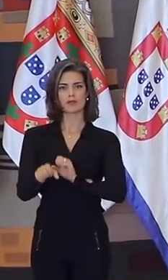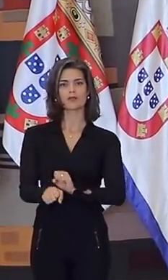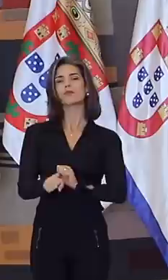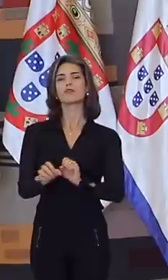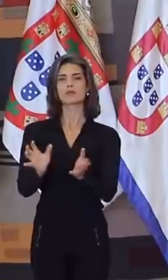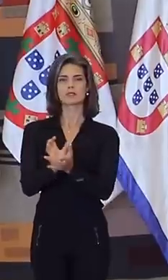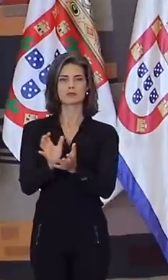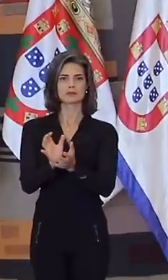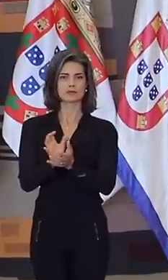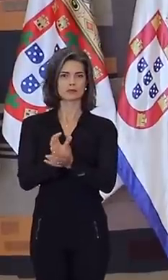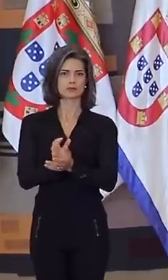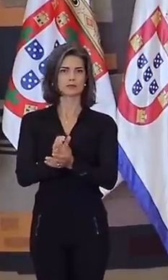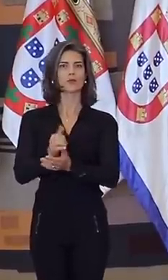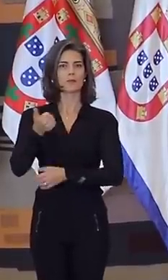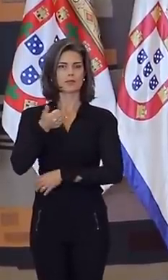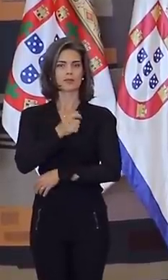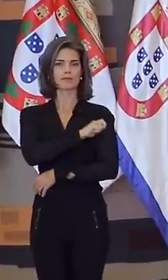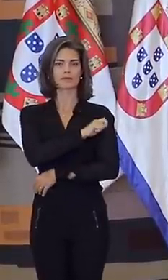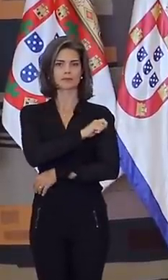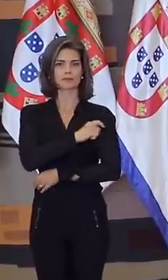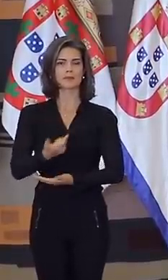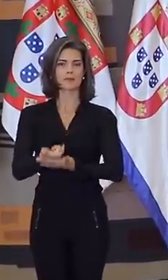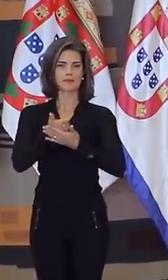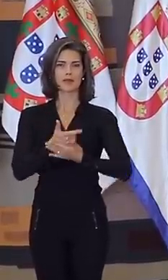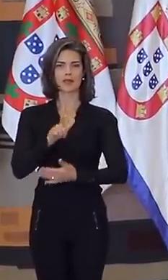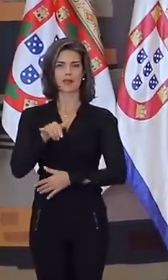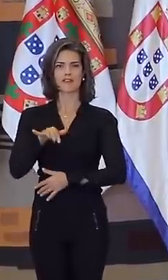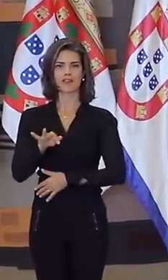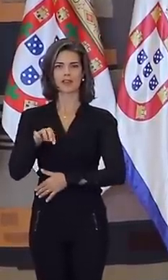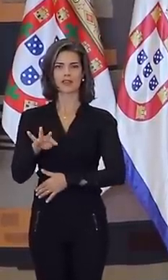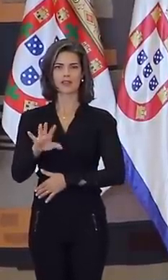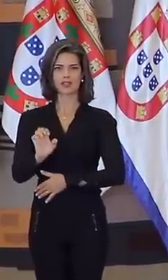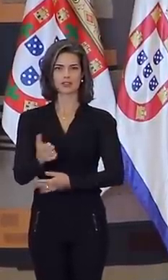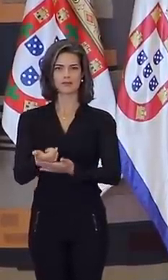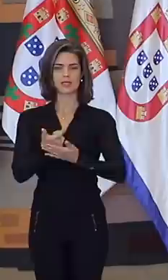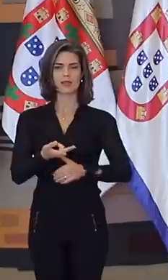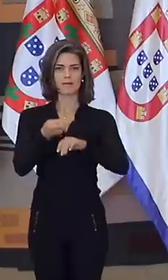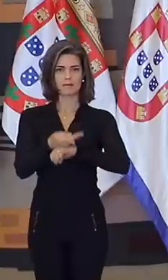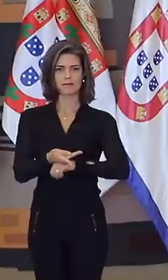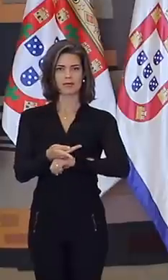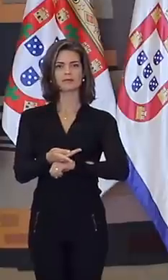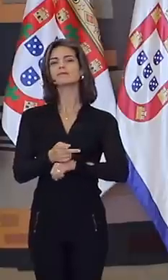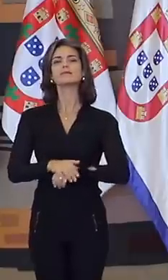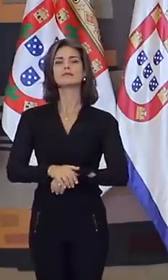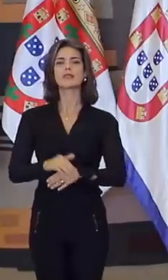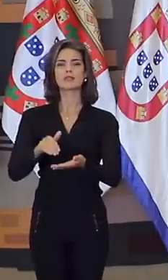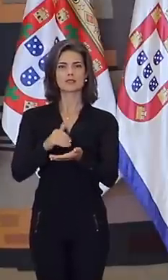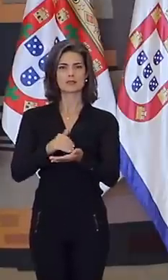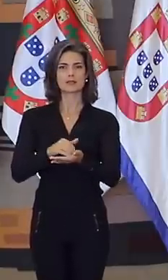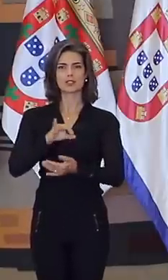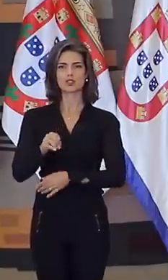2020, recebe o prêmio Lafayette de Carvalho e Silva, medalha de prata, o secretário